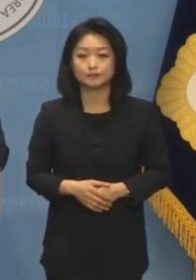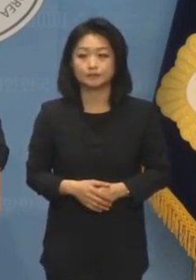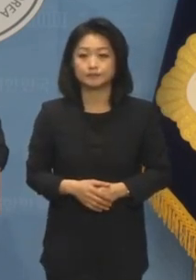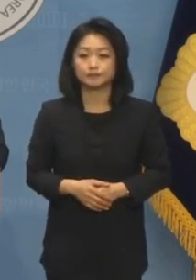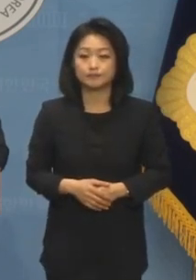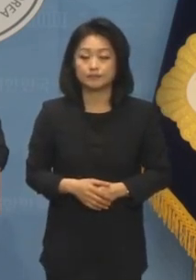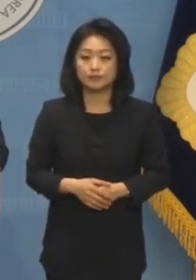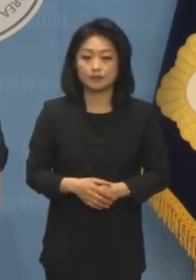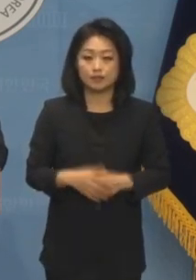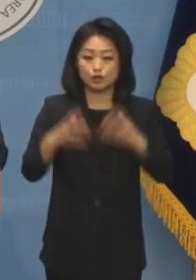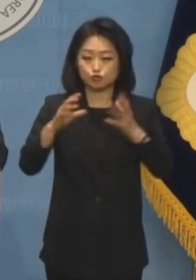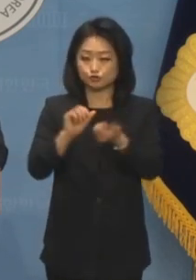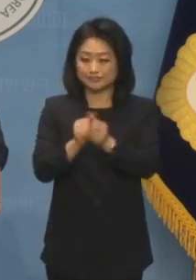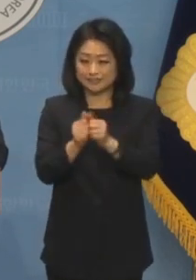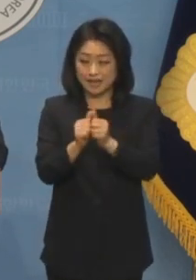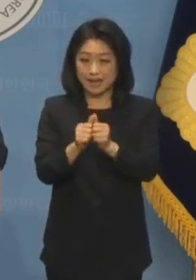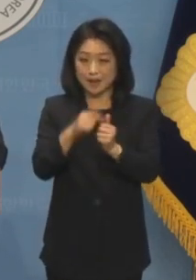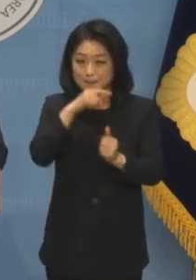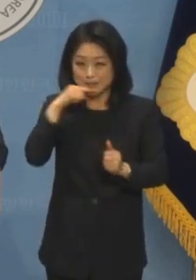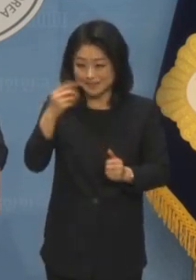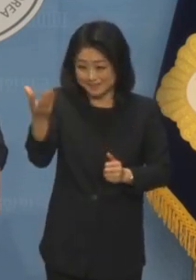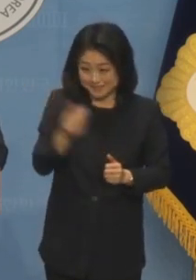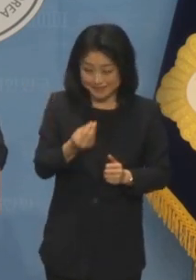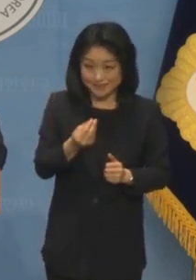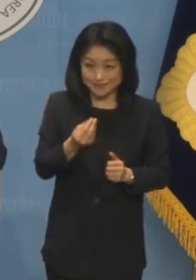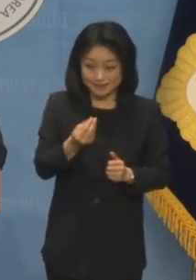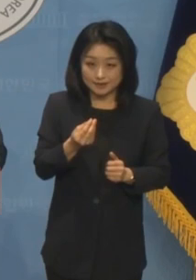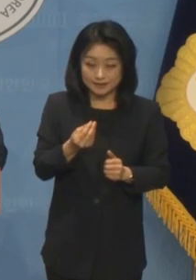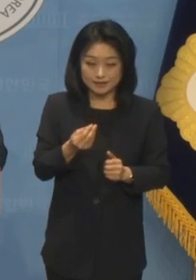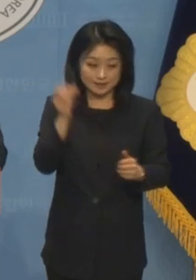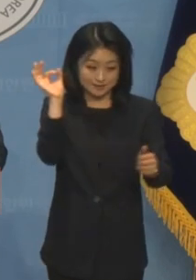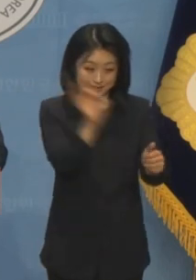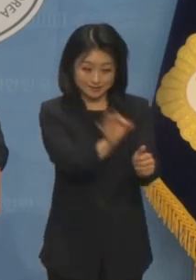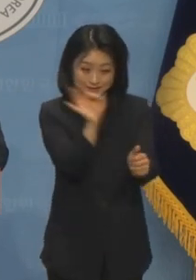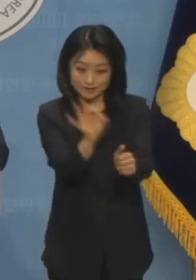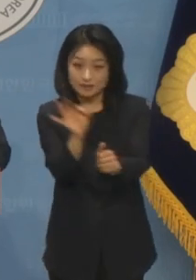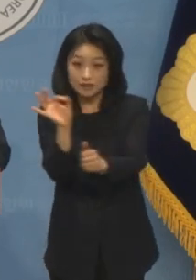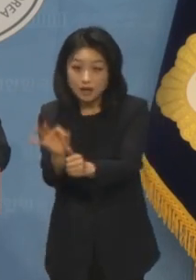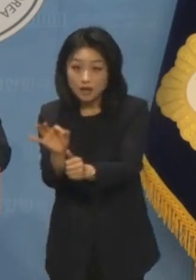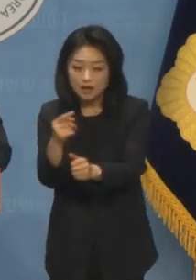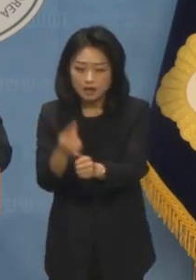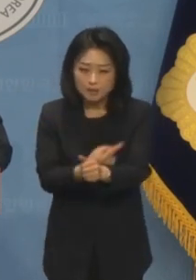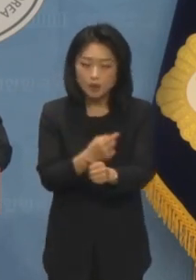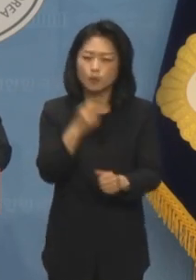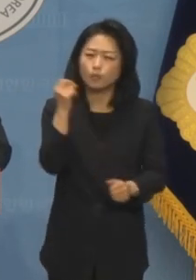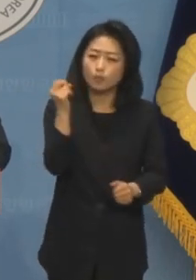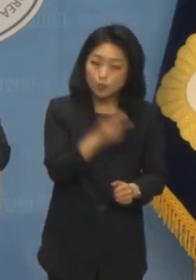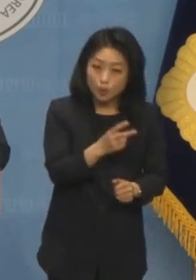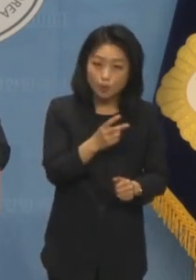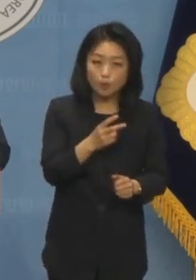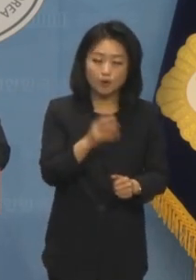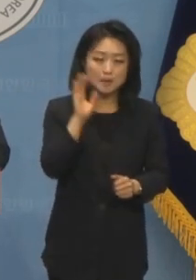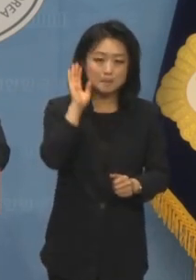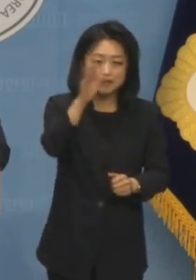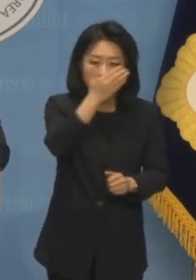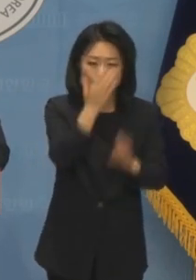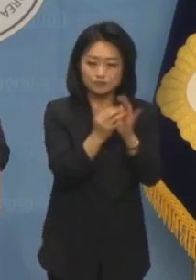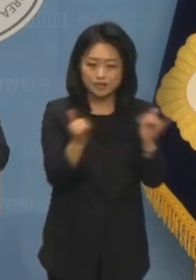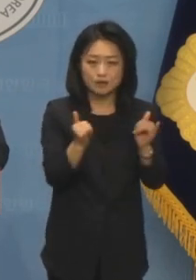이마저도 국채 발행 등으로 빚을 내 보험금을 지급하게 된다면 이 역시 미래세대가 다시 갚아 나가야 할 돈입니다.